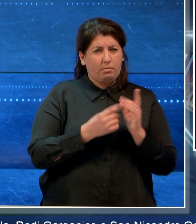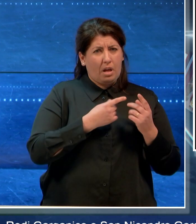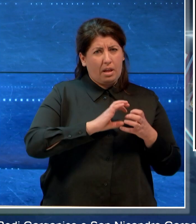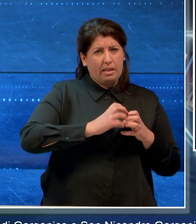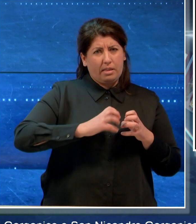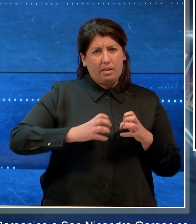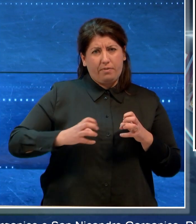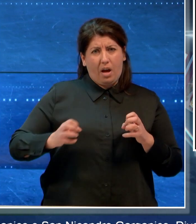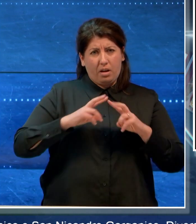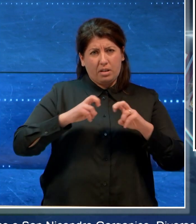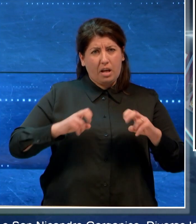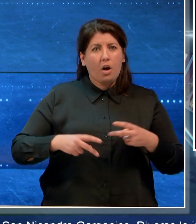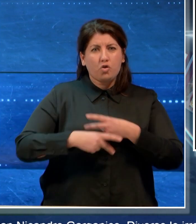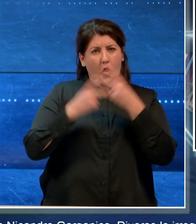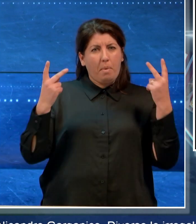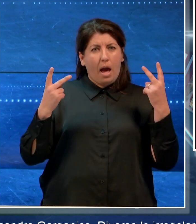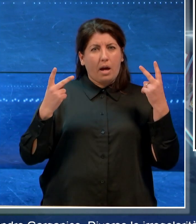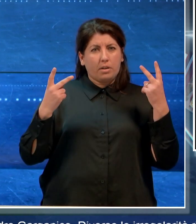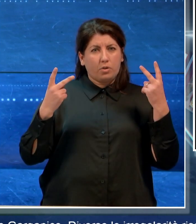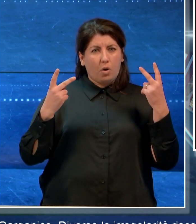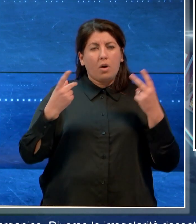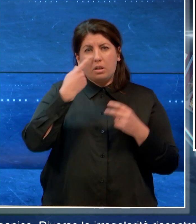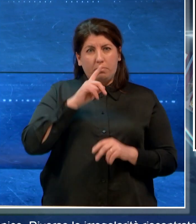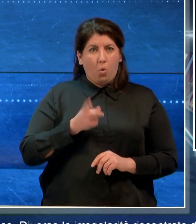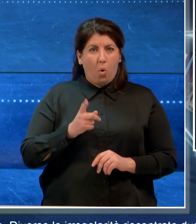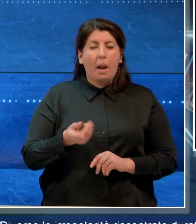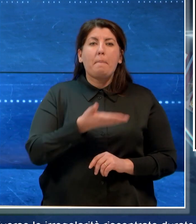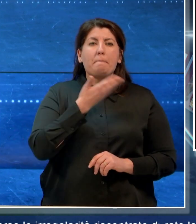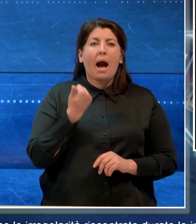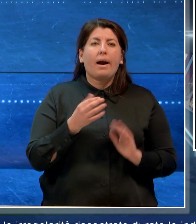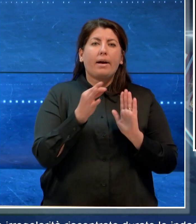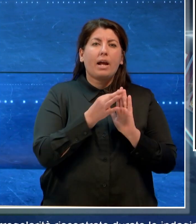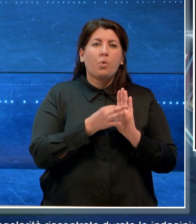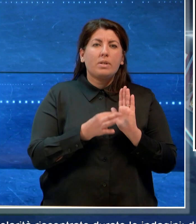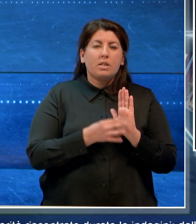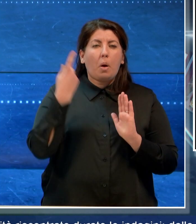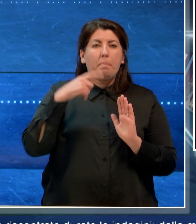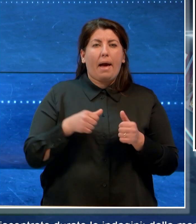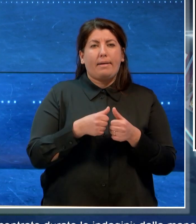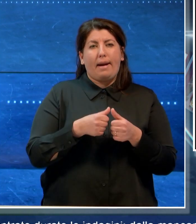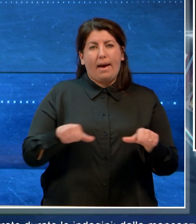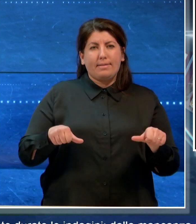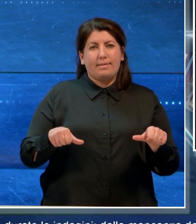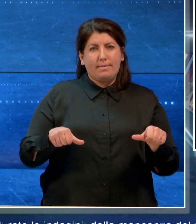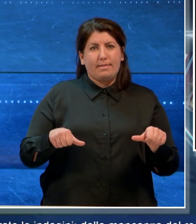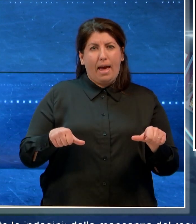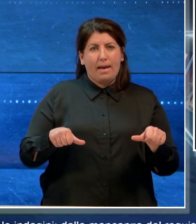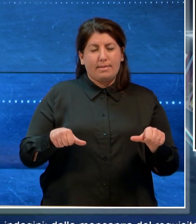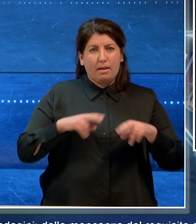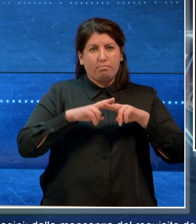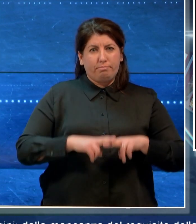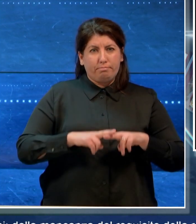durante le indagini, dalla mancanza del requisito della residenza effettiva nel